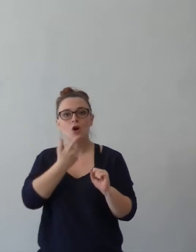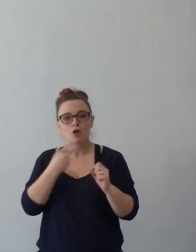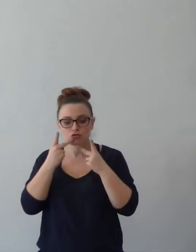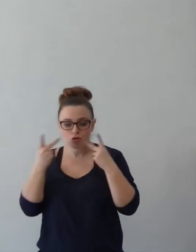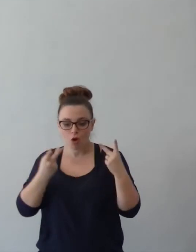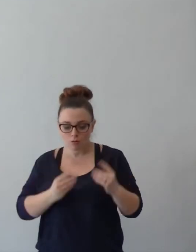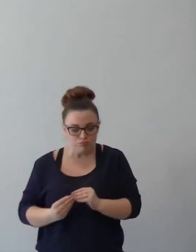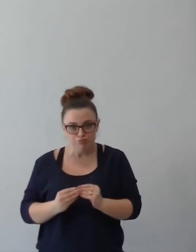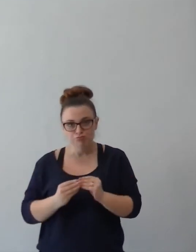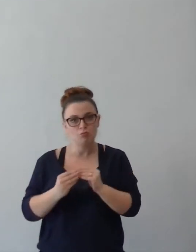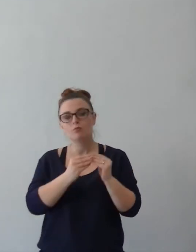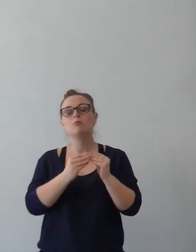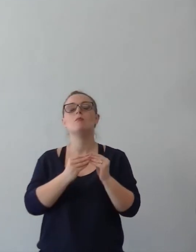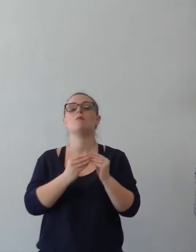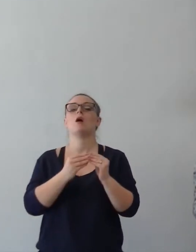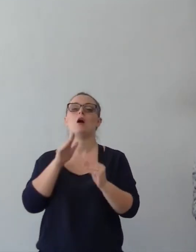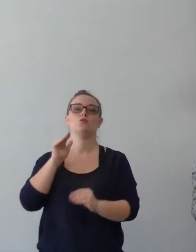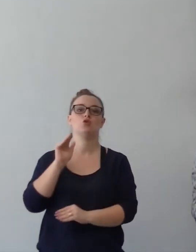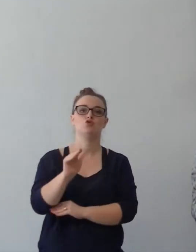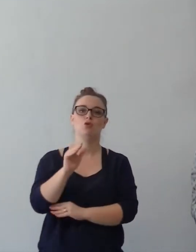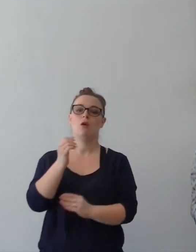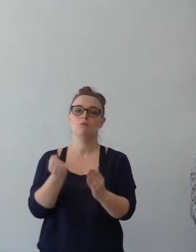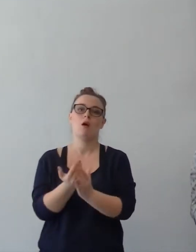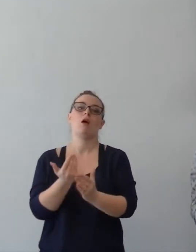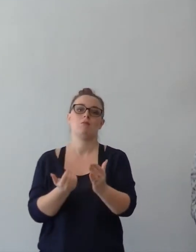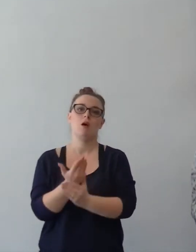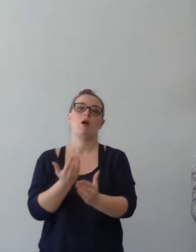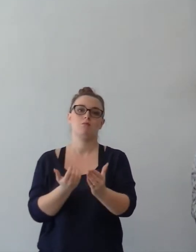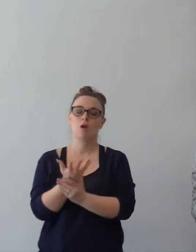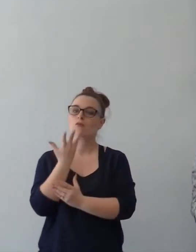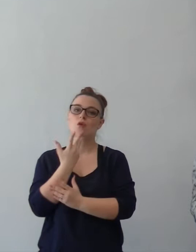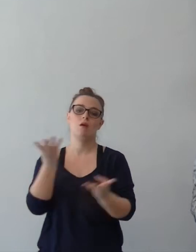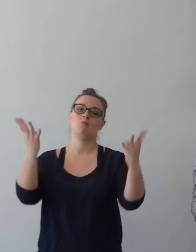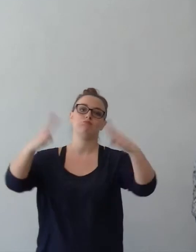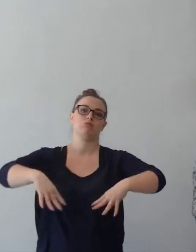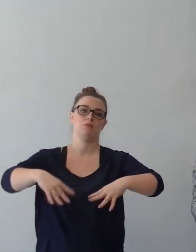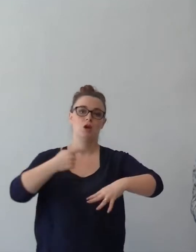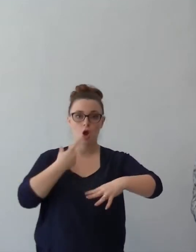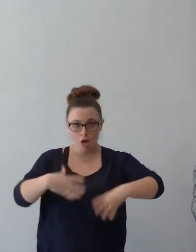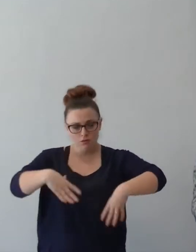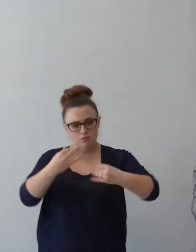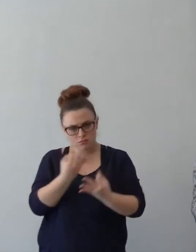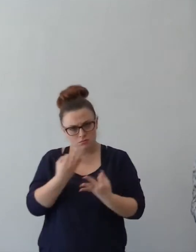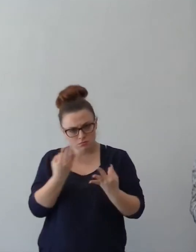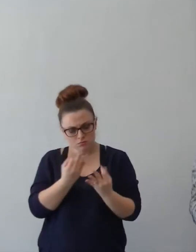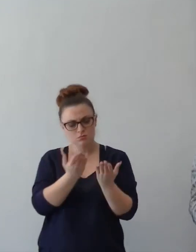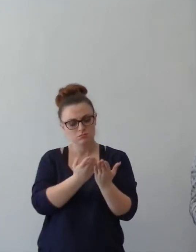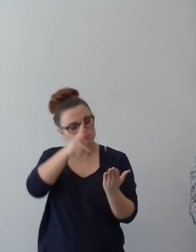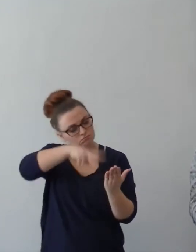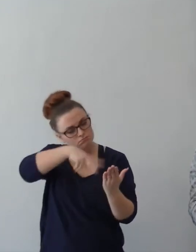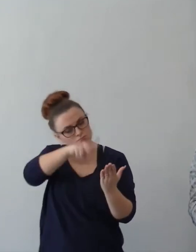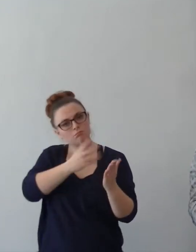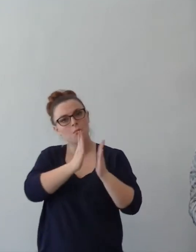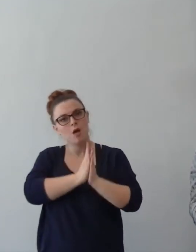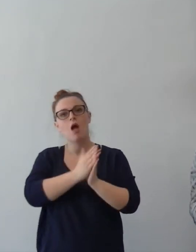ma ogni giorno c'è qualcosa che si dovrà fare del tutto per distruggere. Inizio bene, leggo la Bibbia, prego, ringrazio